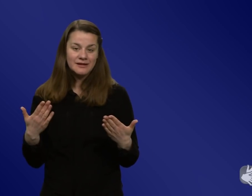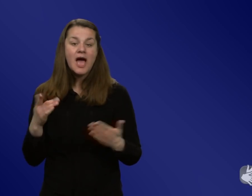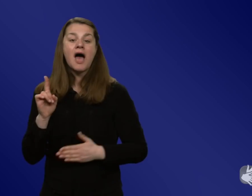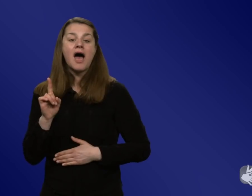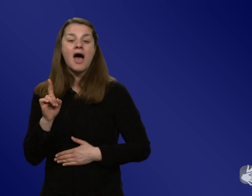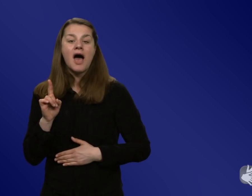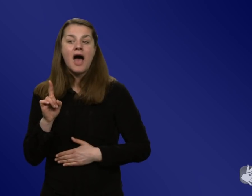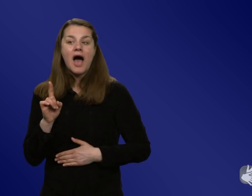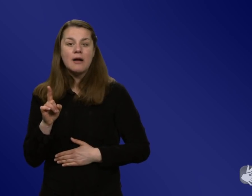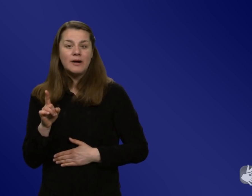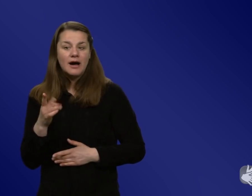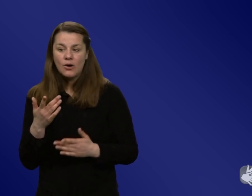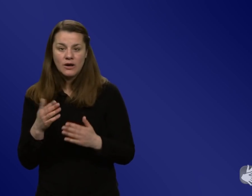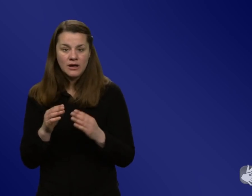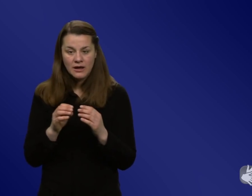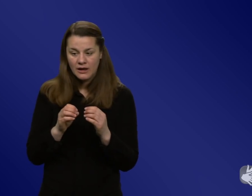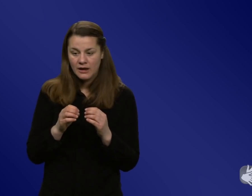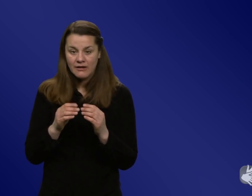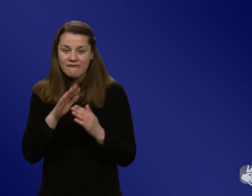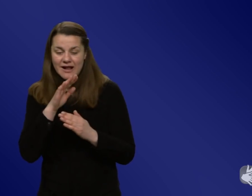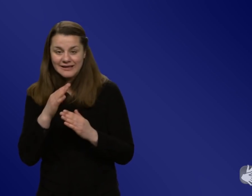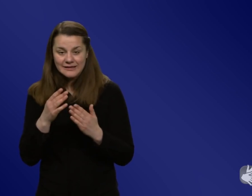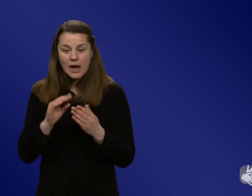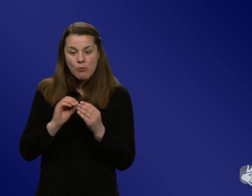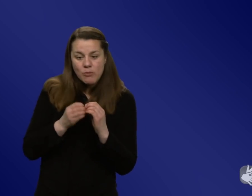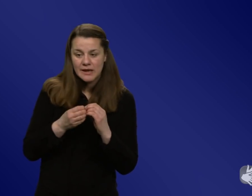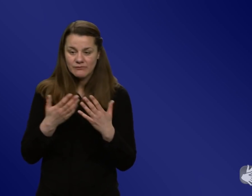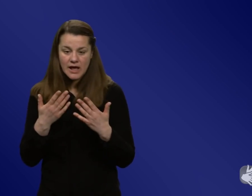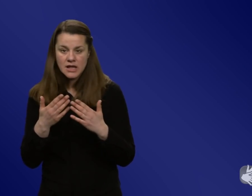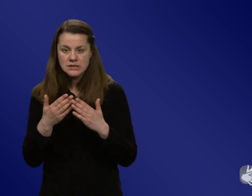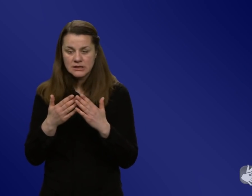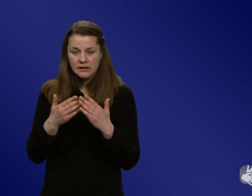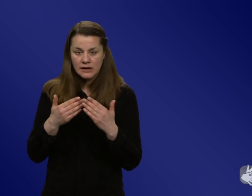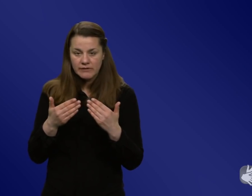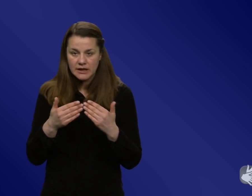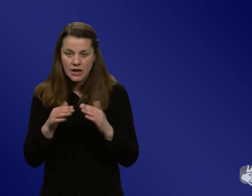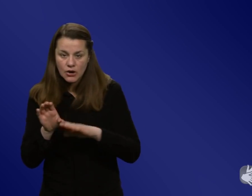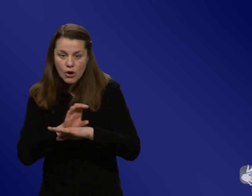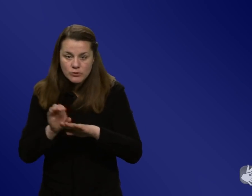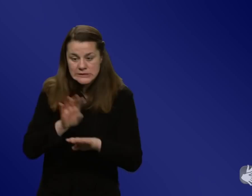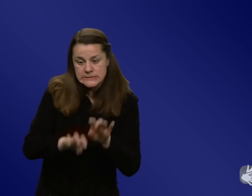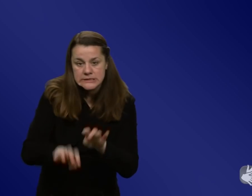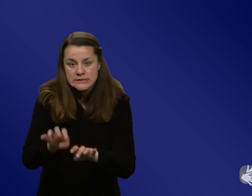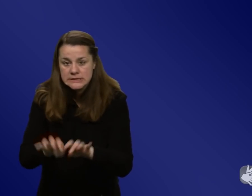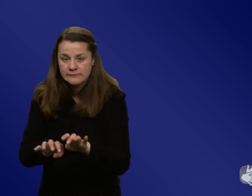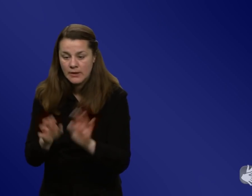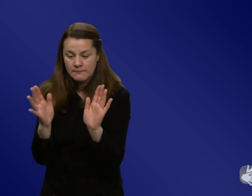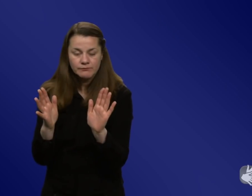in irgendwelchen komplizierten Systemen den Termin buchen zu müssen. Also diese Hürde fällt ja auch weg. Wir waren eben auch bei der Frage,